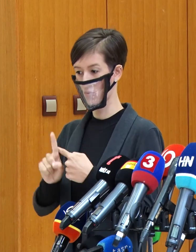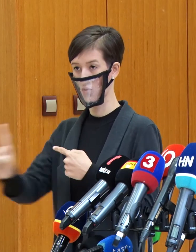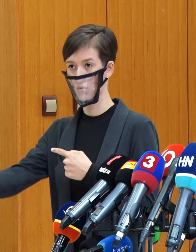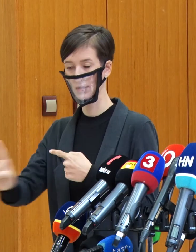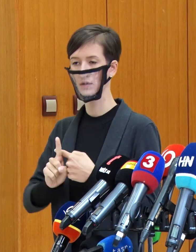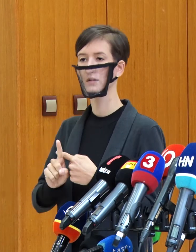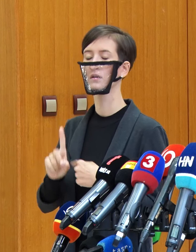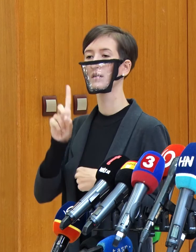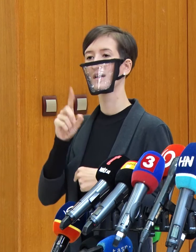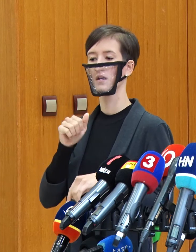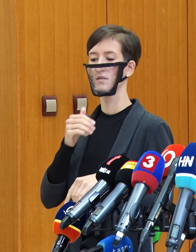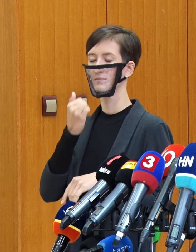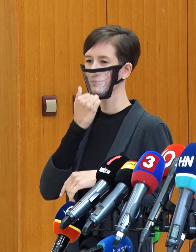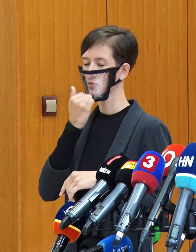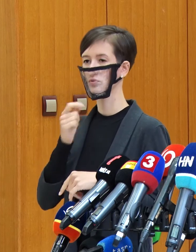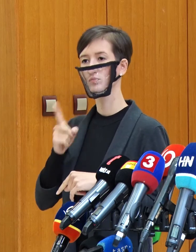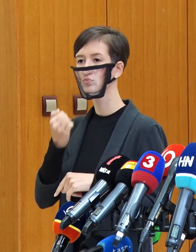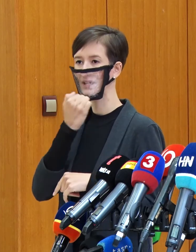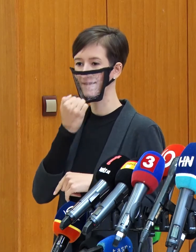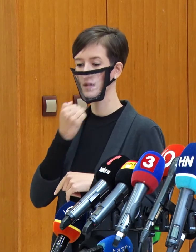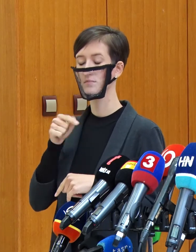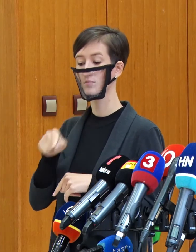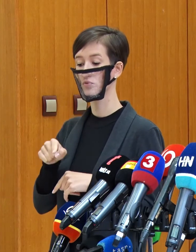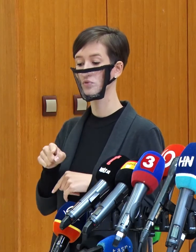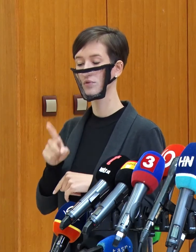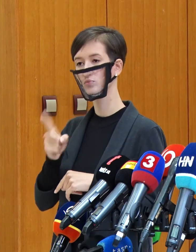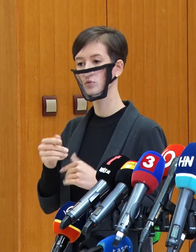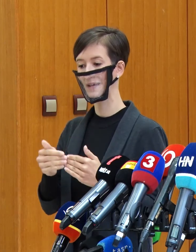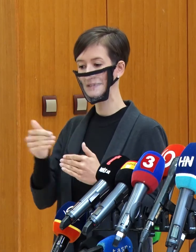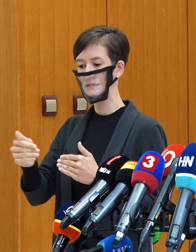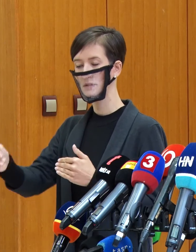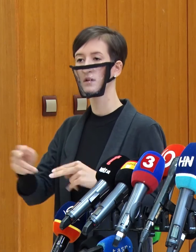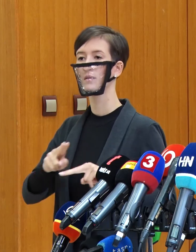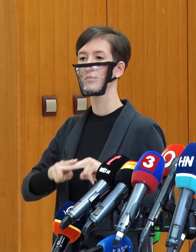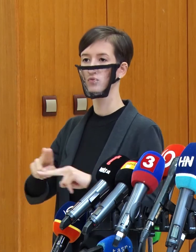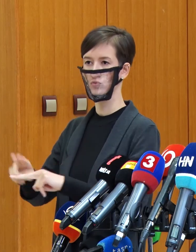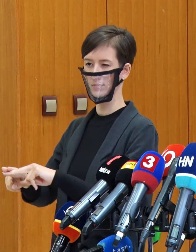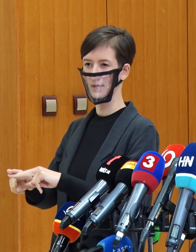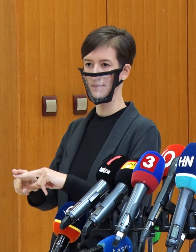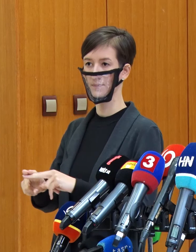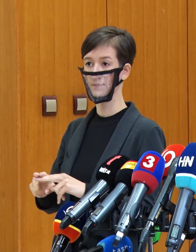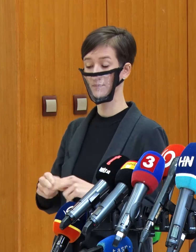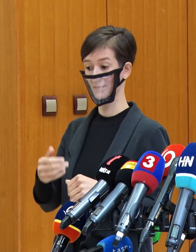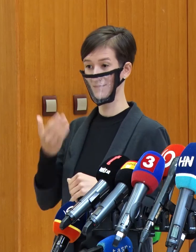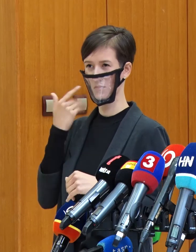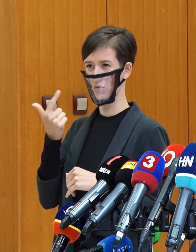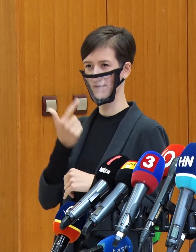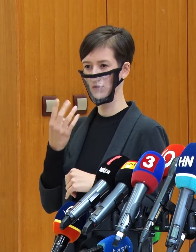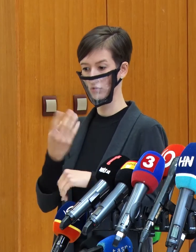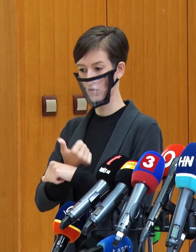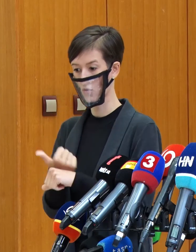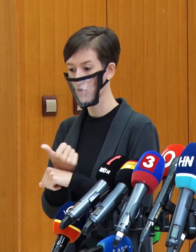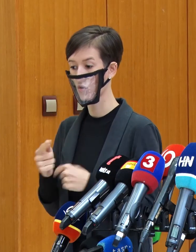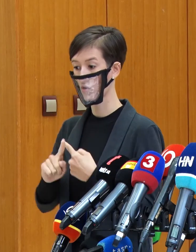pretože chceme mať medzi jednotlivými krokmi určitý odstup, aby sme mohli vyhodnotiť, ako sa tie uvoľňujúce opatrenia